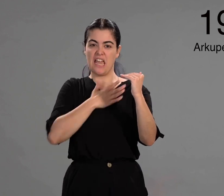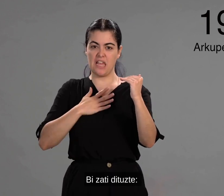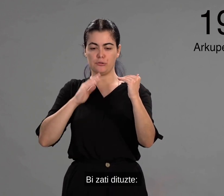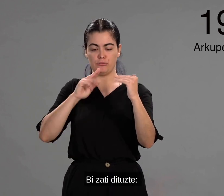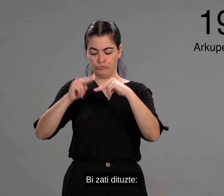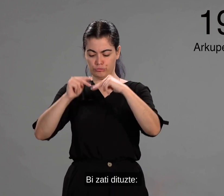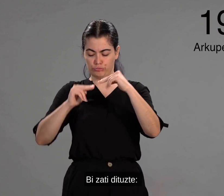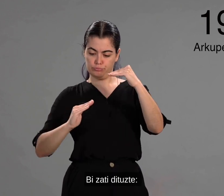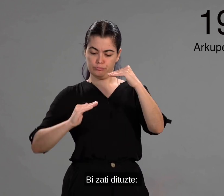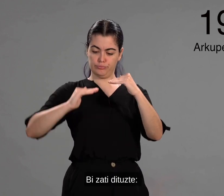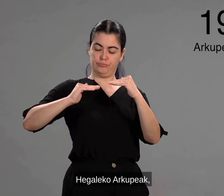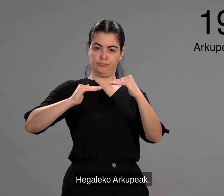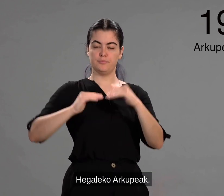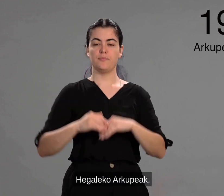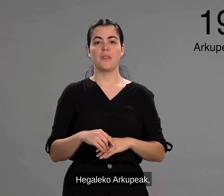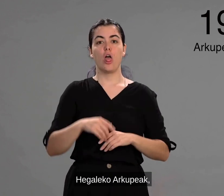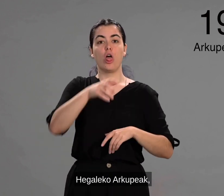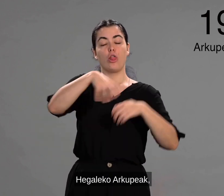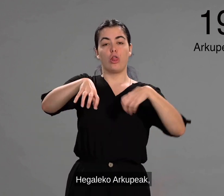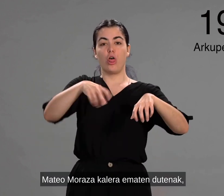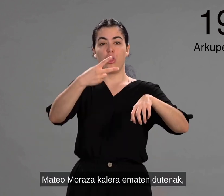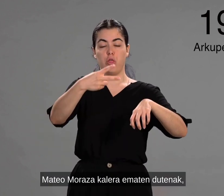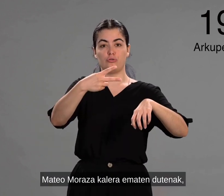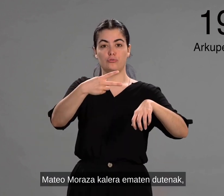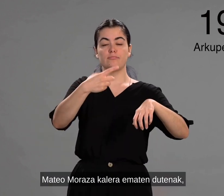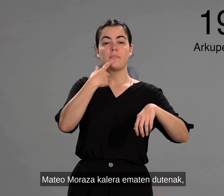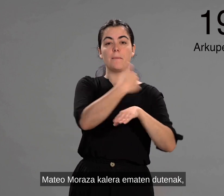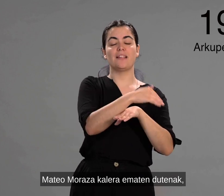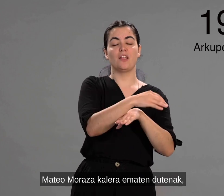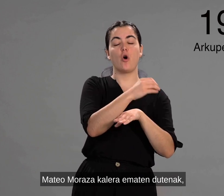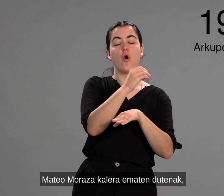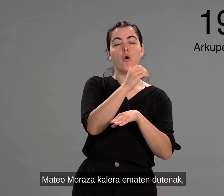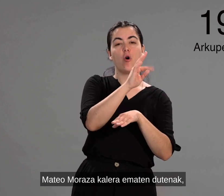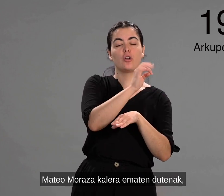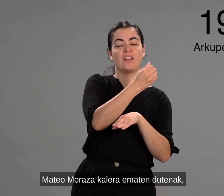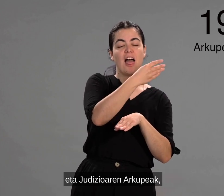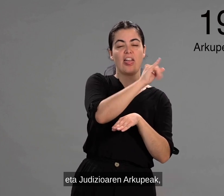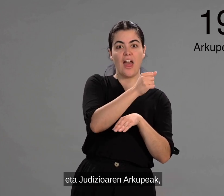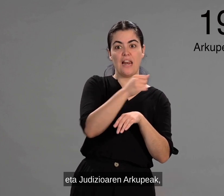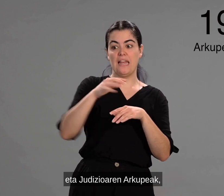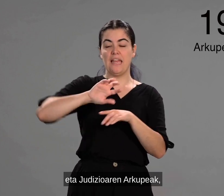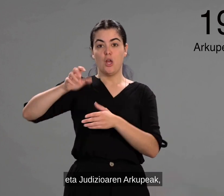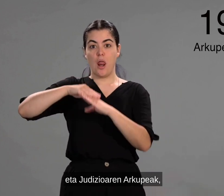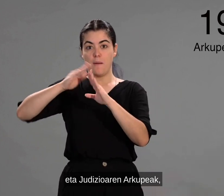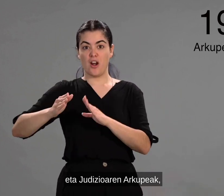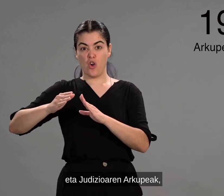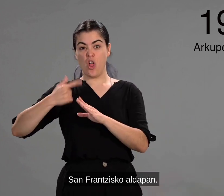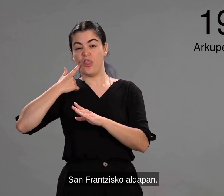Bizat irituzte. Egaleko arkupeak Mateo Morazak alera ematen dutenak eta judizioaren arkupeak San